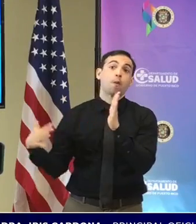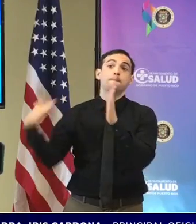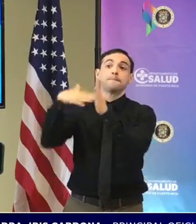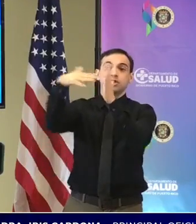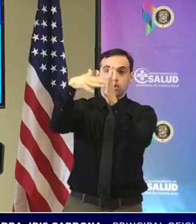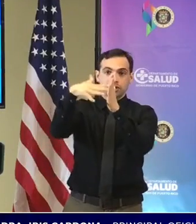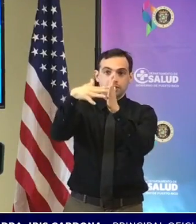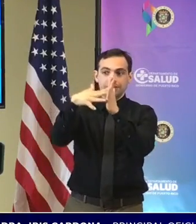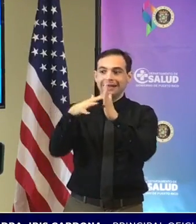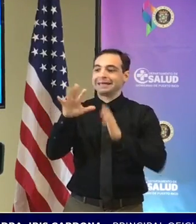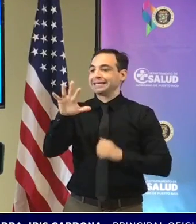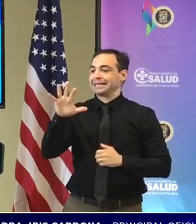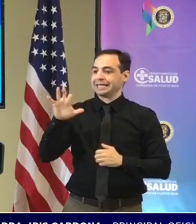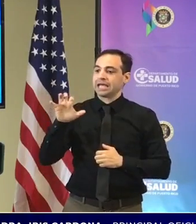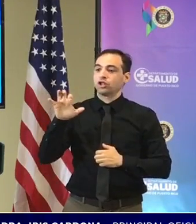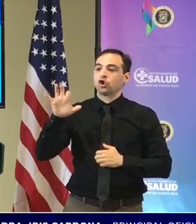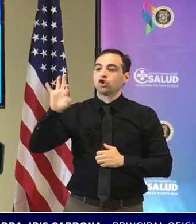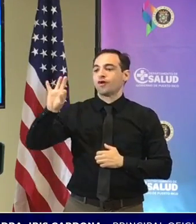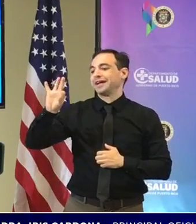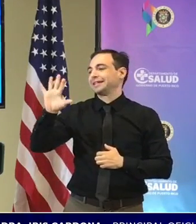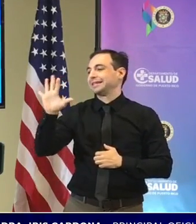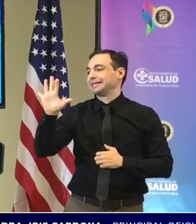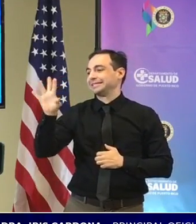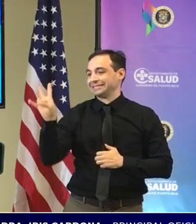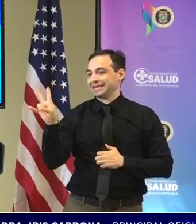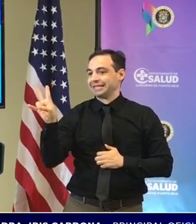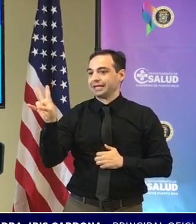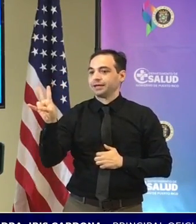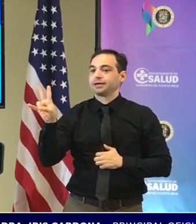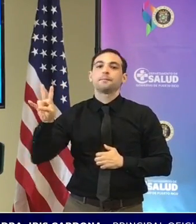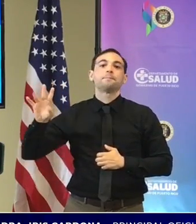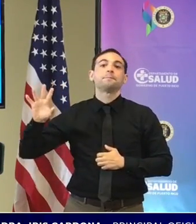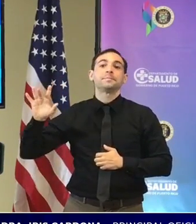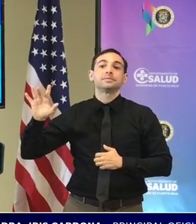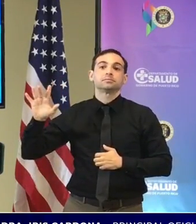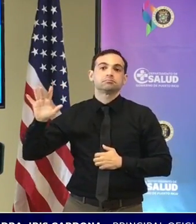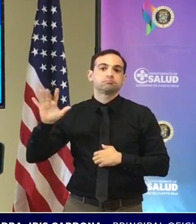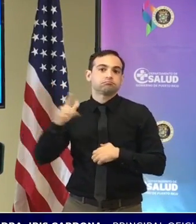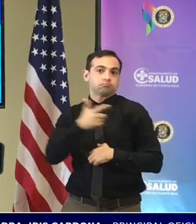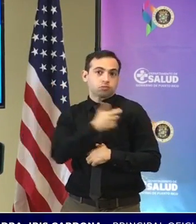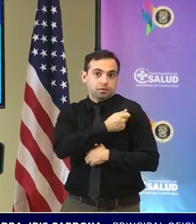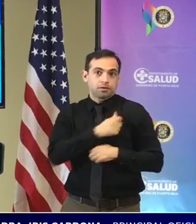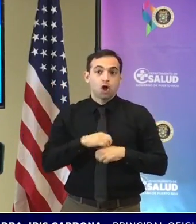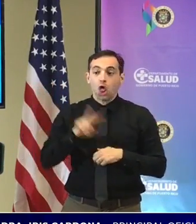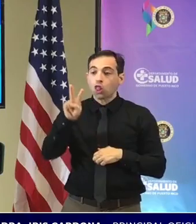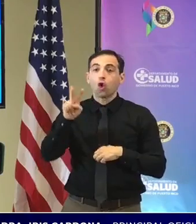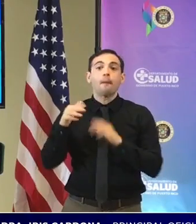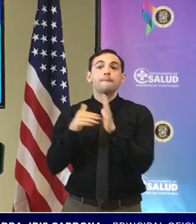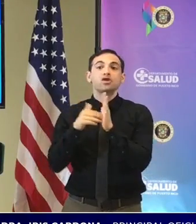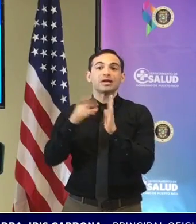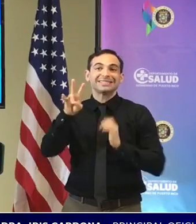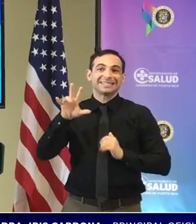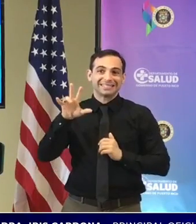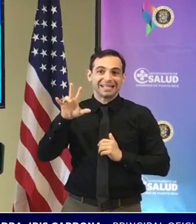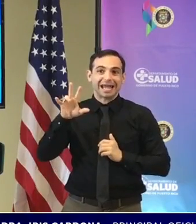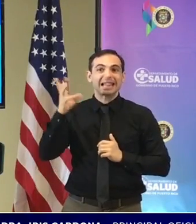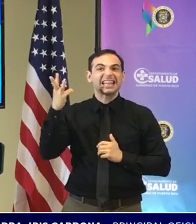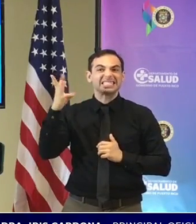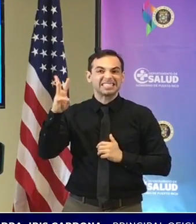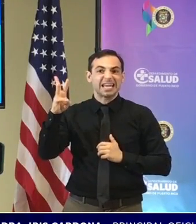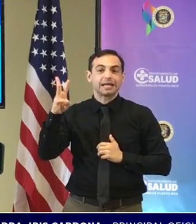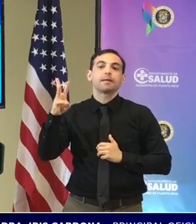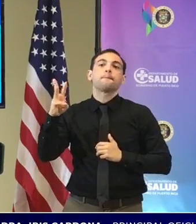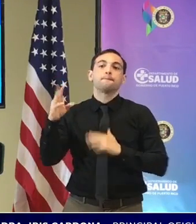125 dosis de vacuna contra COVID-19 tenemos 2 millones 717 mil